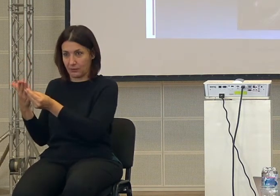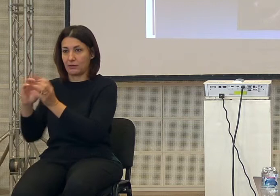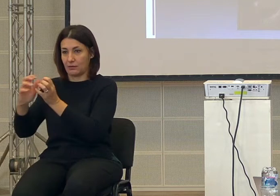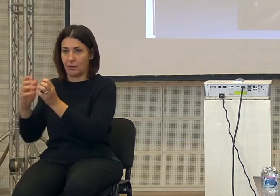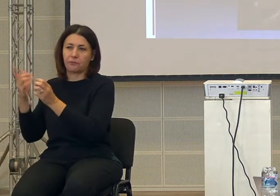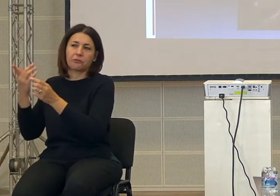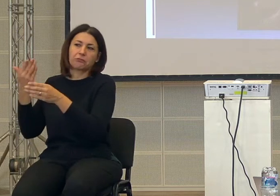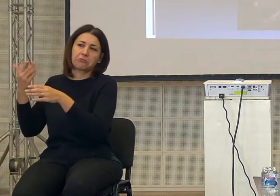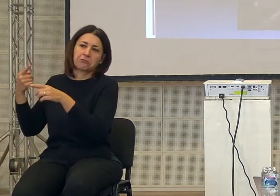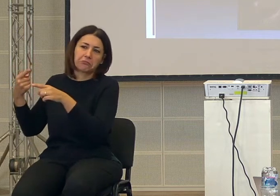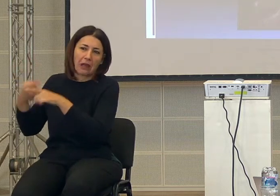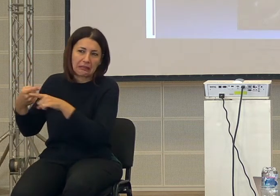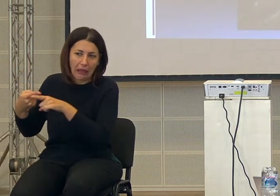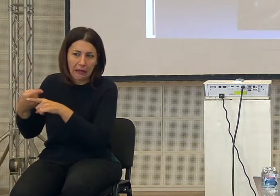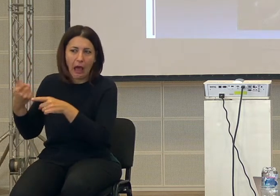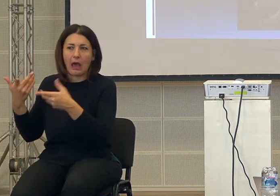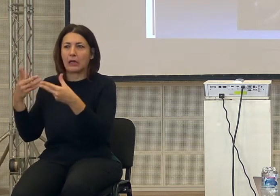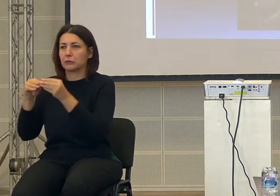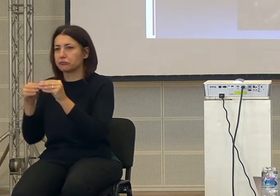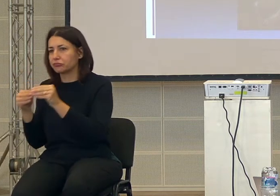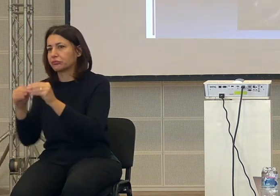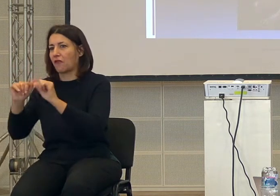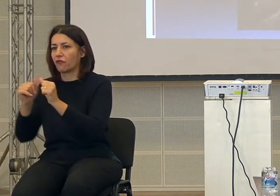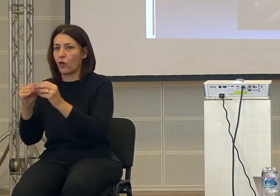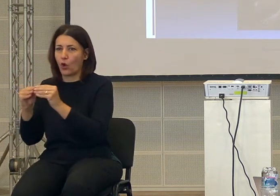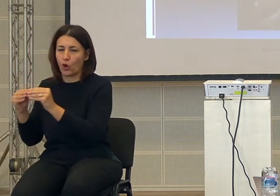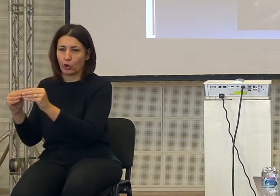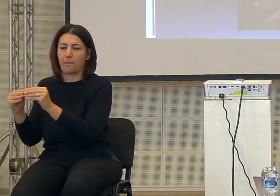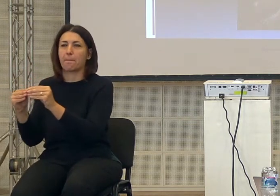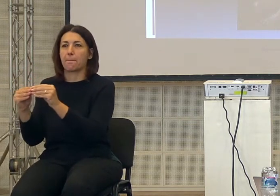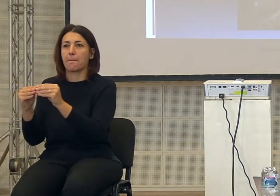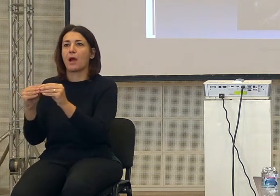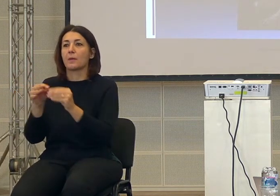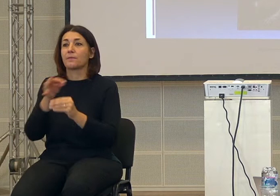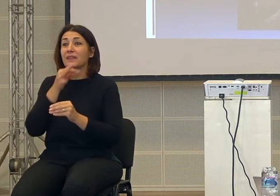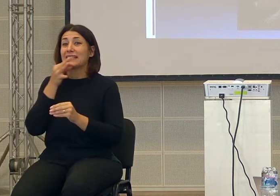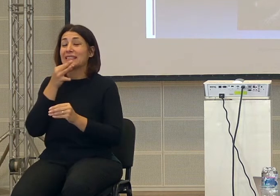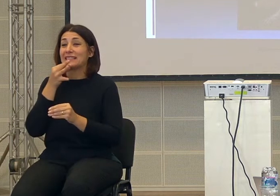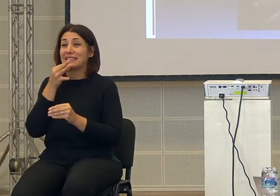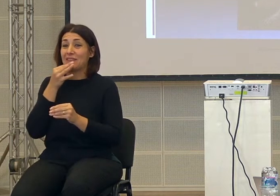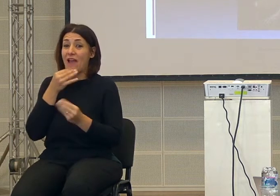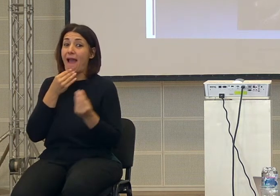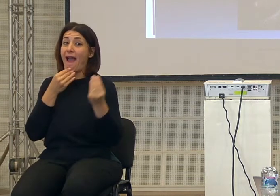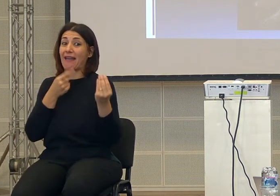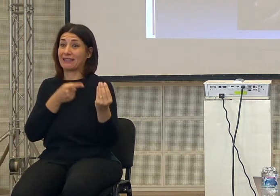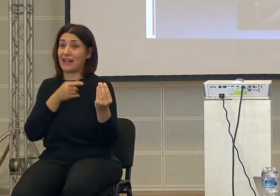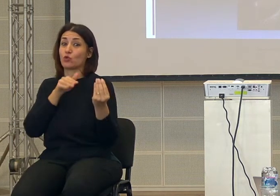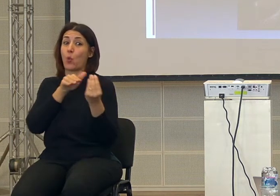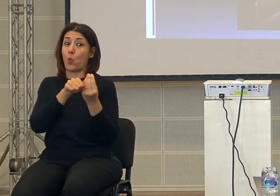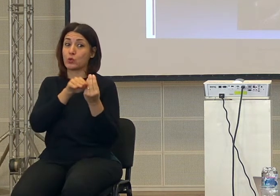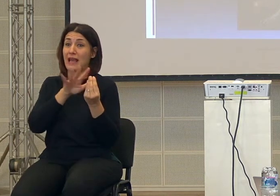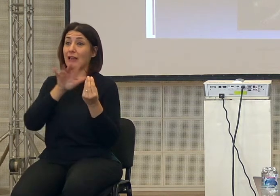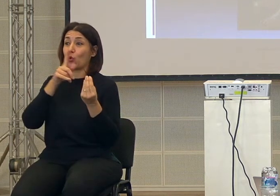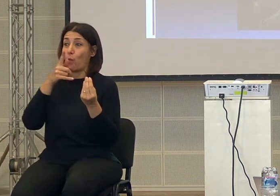tagliare, poi erano delle pietre che servivano essenzialmente a tagliare, e quindi da questo, cioè dall'attrezzo usato per